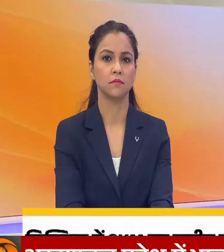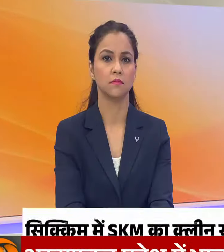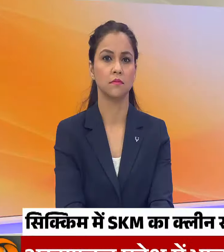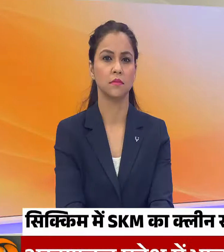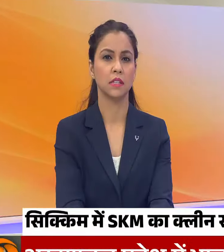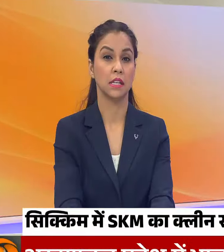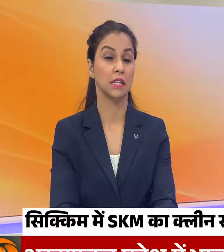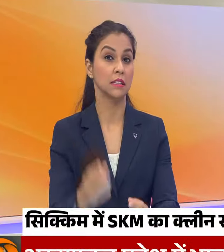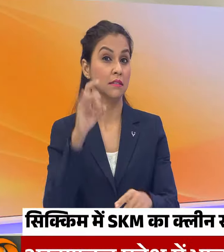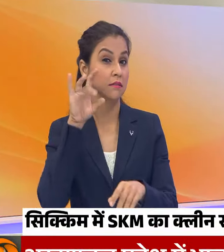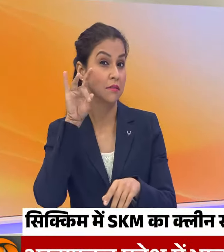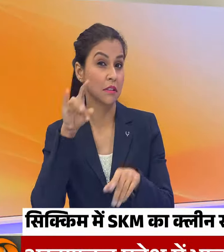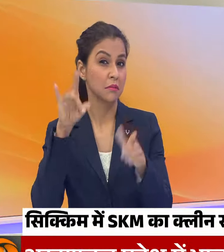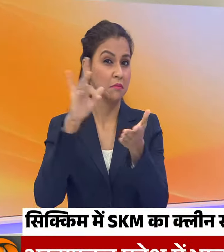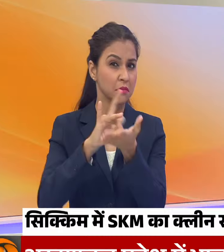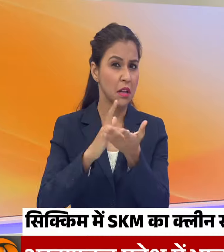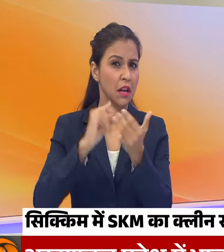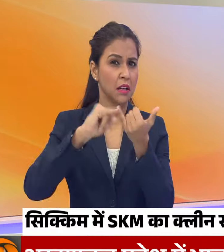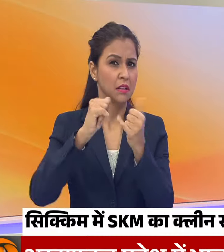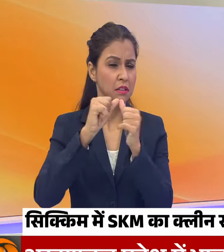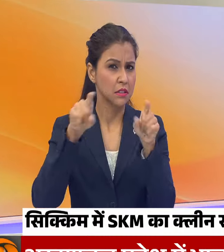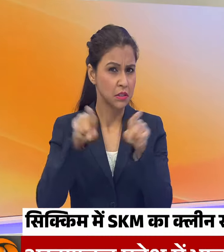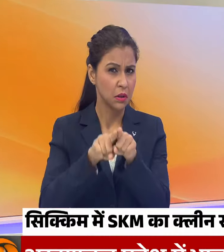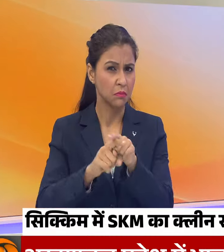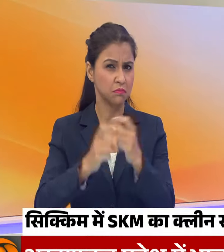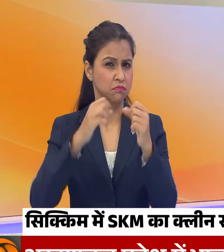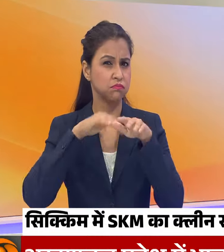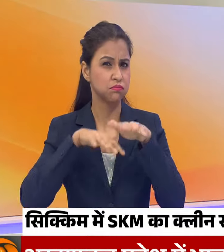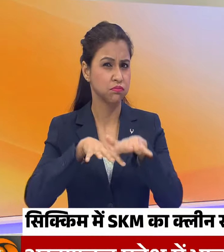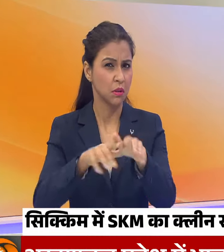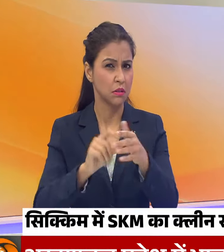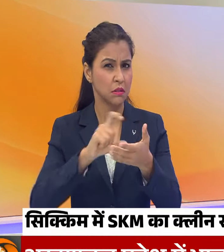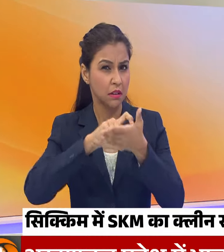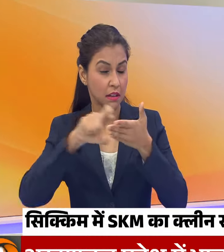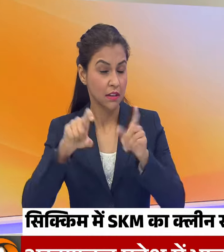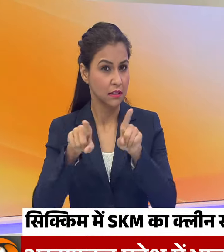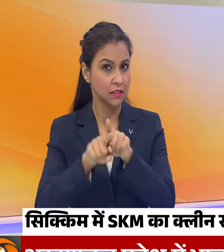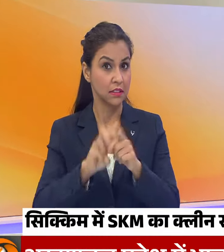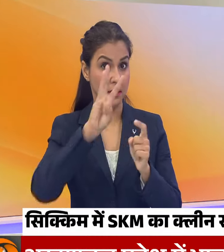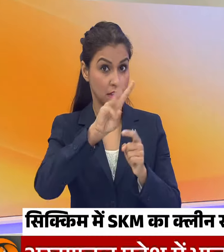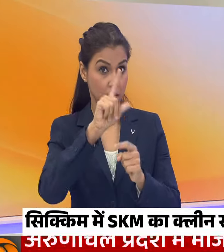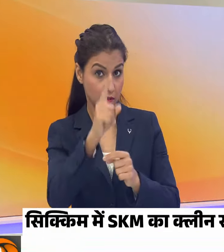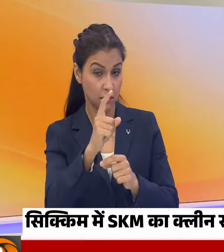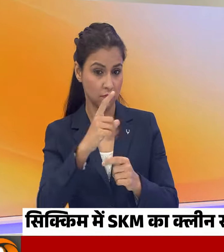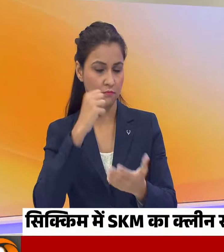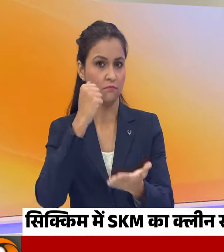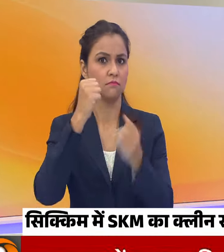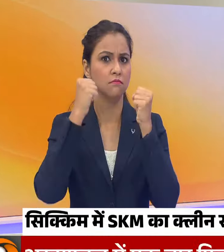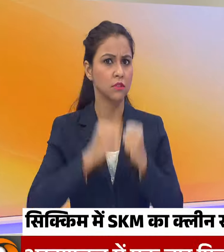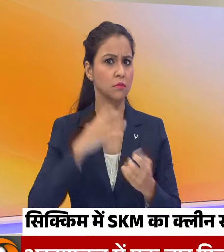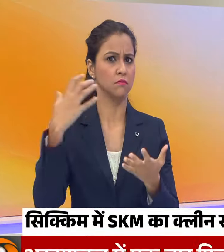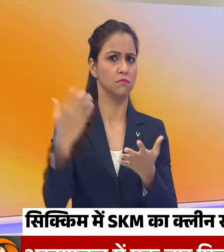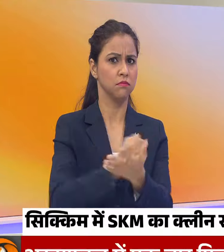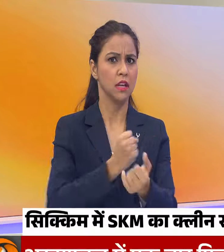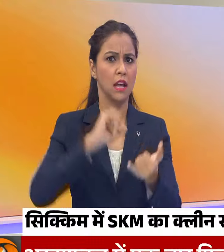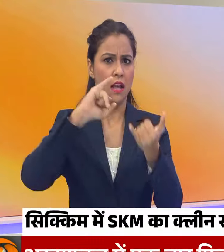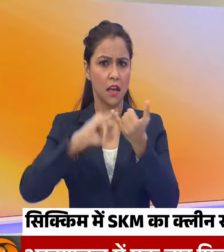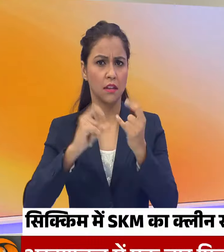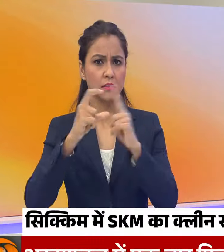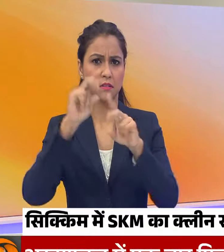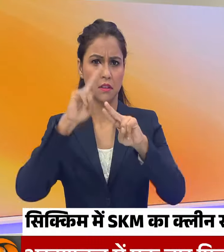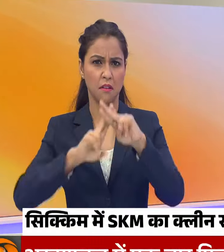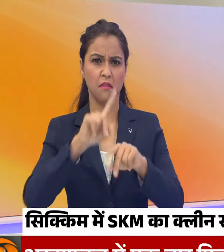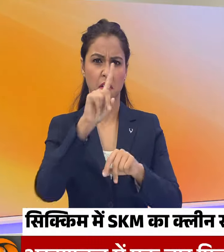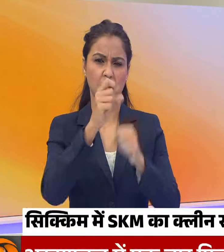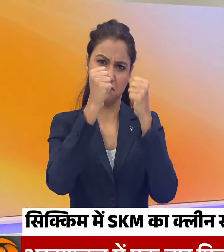सिक्किम में सतर और सिक्किम करांदिकारी मोर्चे ने किया क्लीन स्वीप 31 सीट पर किया कबजा स्टियफ की जोली में आई एक